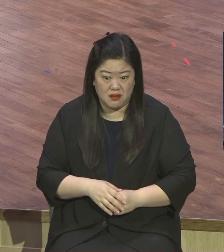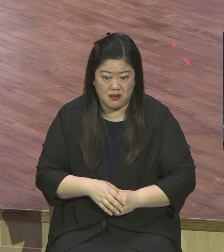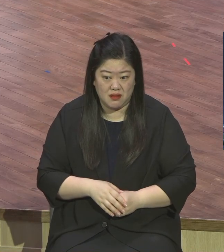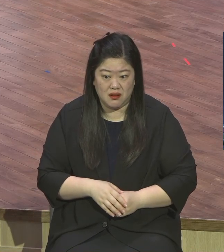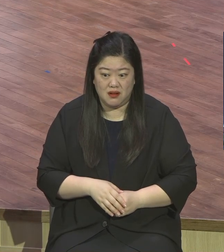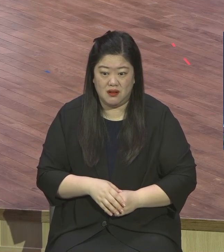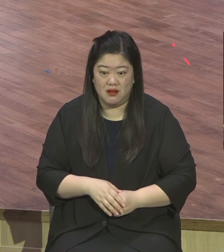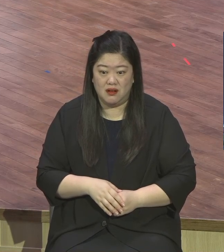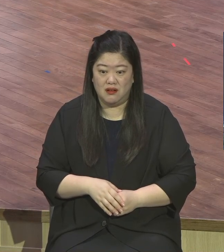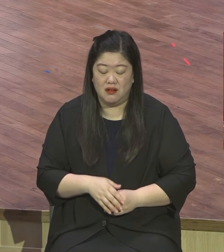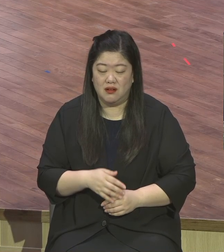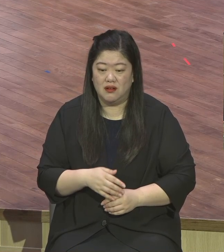의의는 더러운 옷이